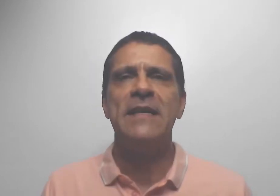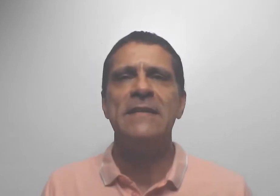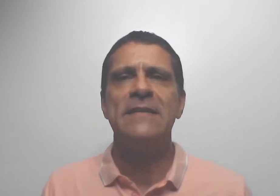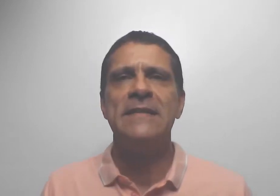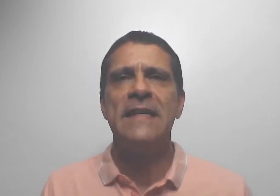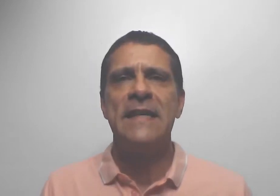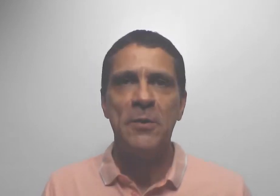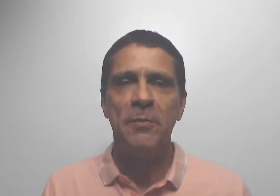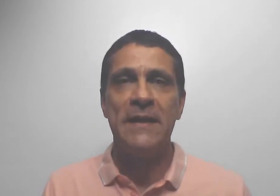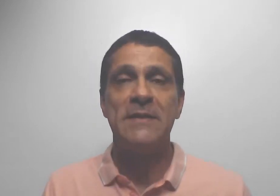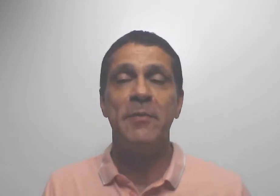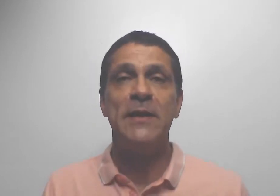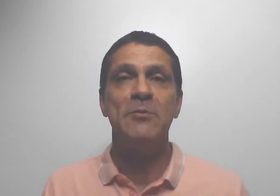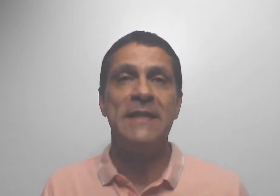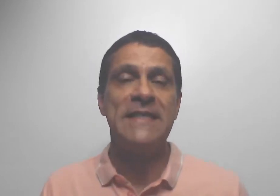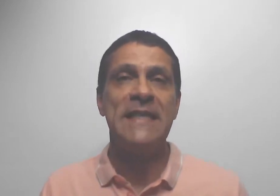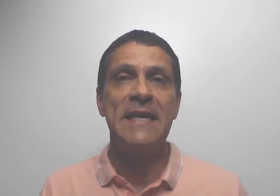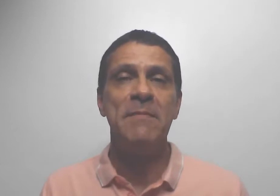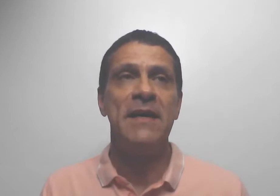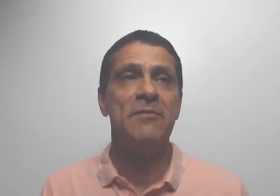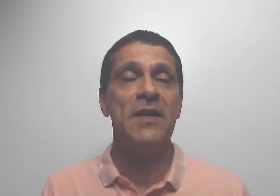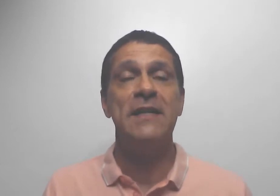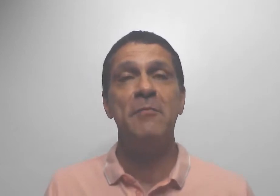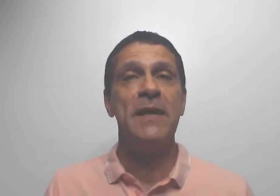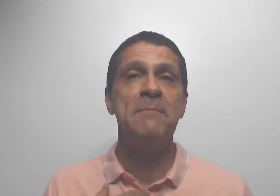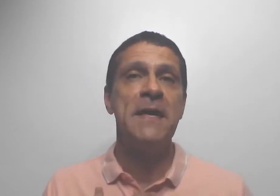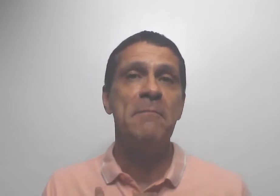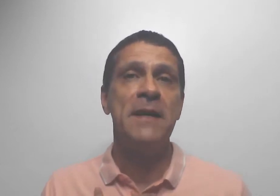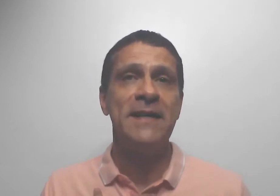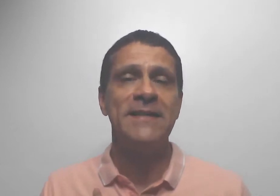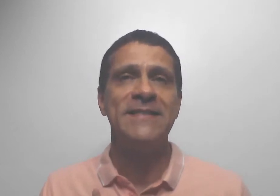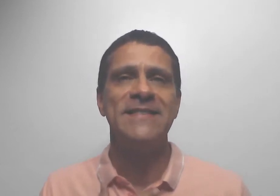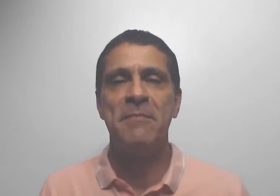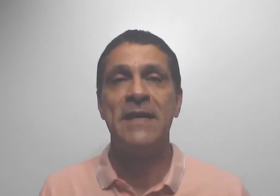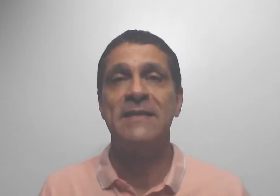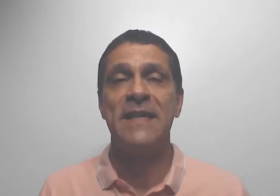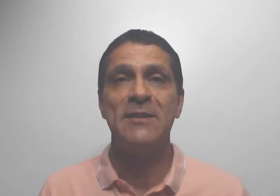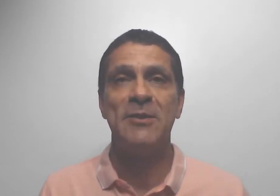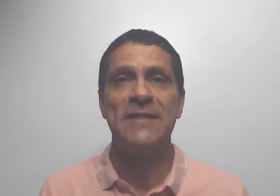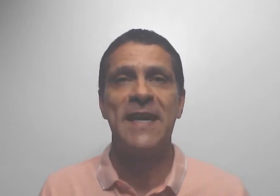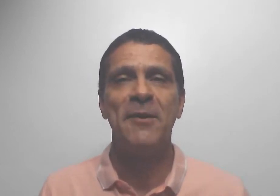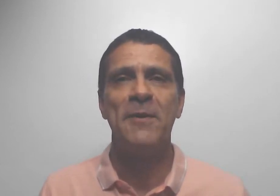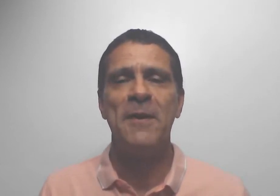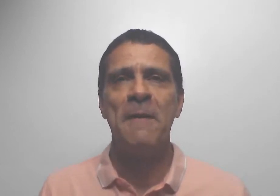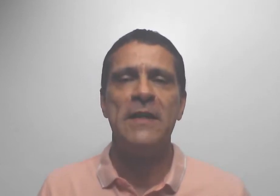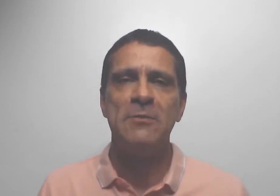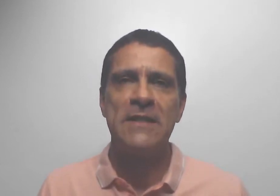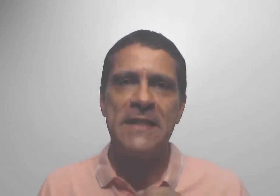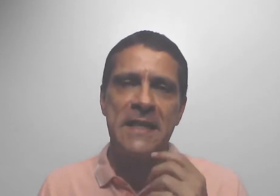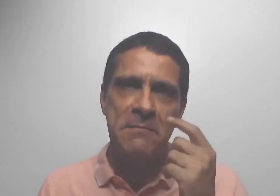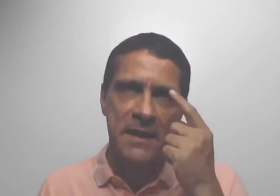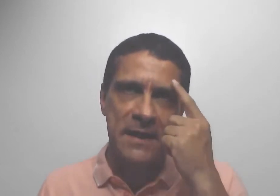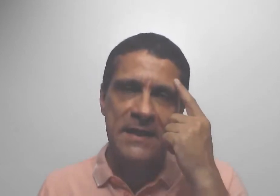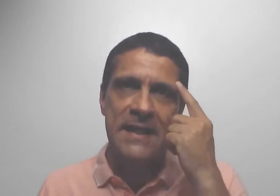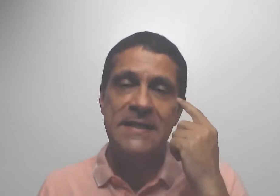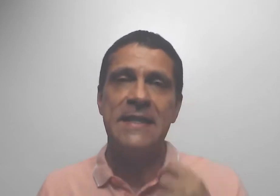vez, eu participei de uma dinâmica feita pela minha mãe, minha mãe é assistente social, e fez uma dinâmica e na